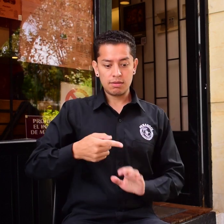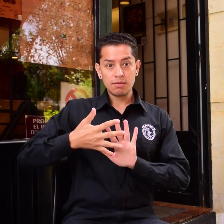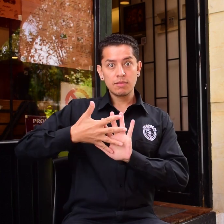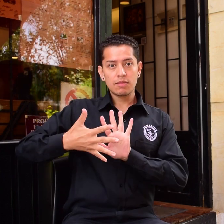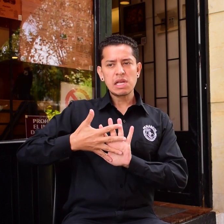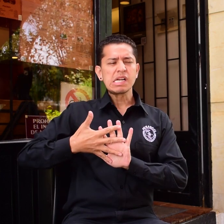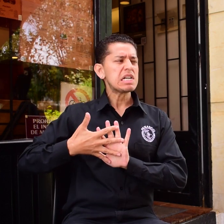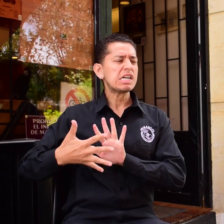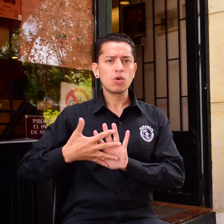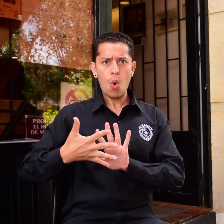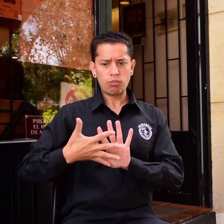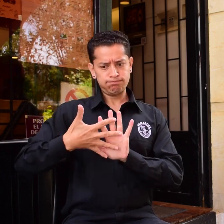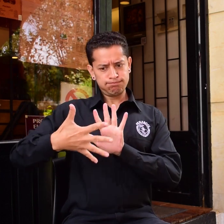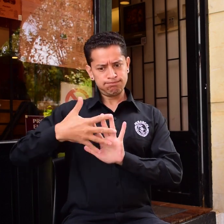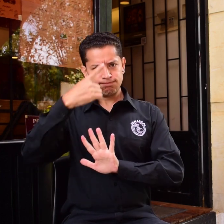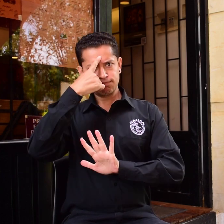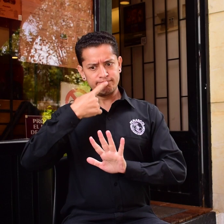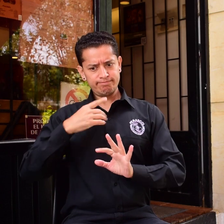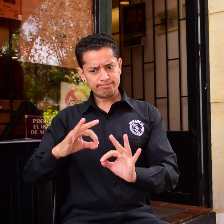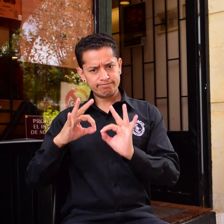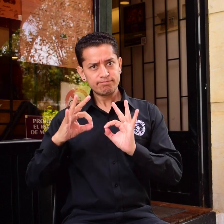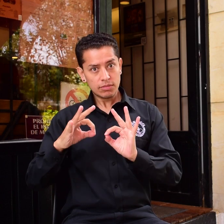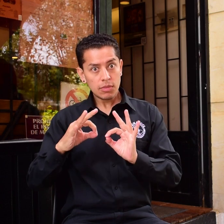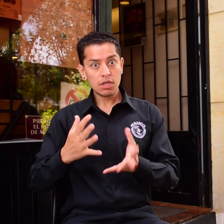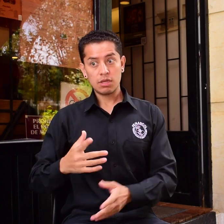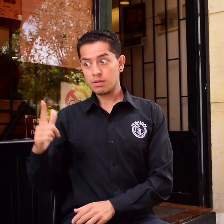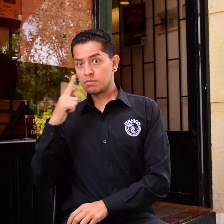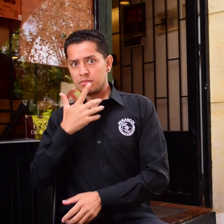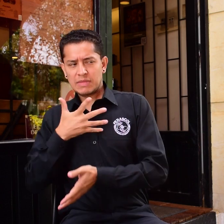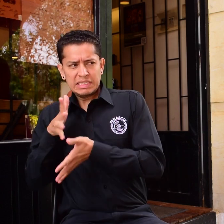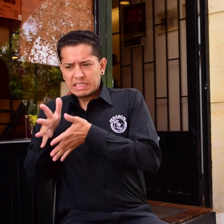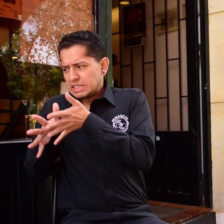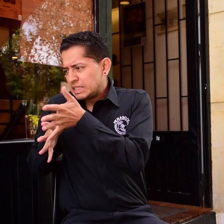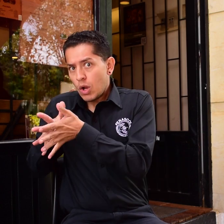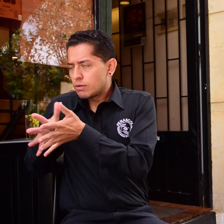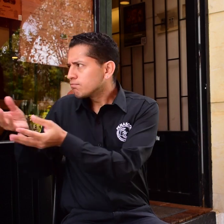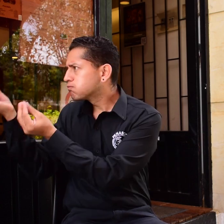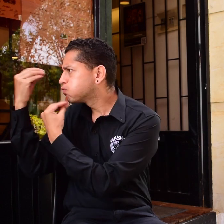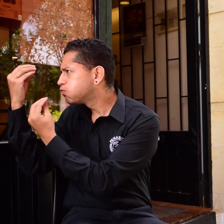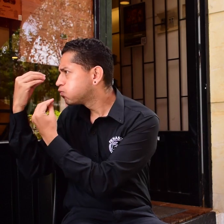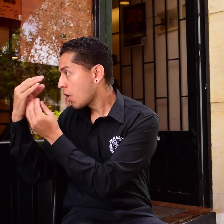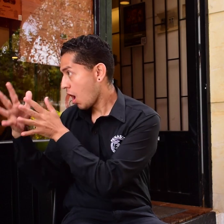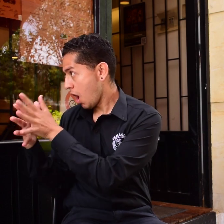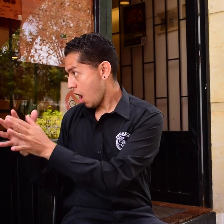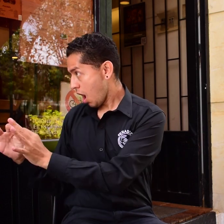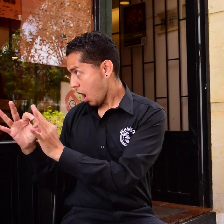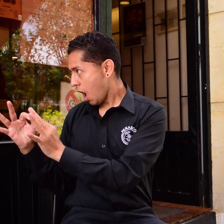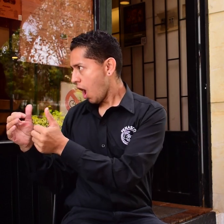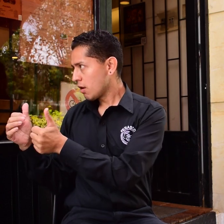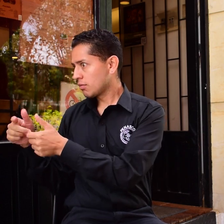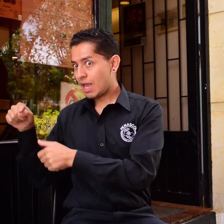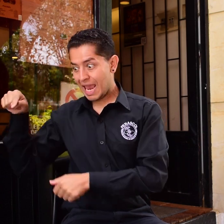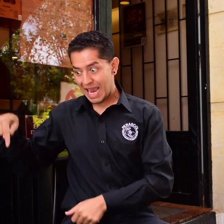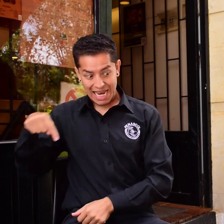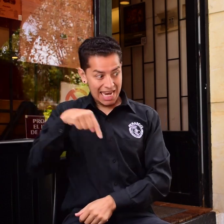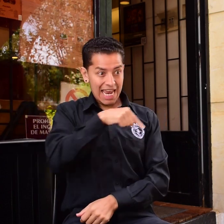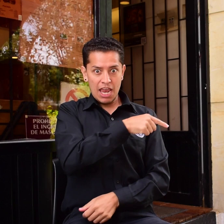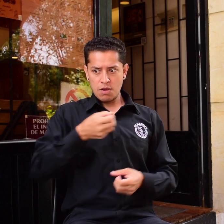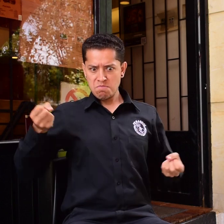de excelencia con padres diligentes en aprender una buena lengua de señas De esta manera, los niños sordos podrán